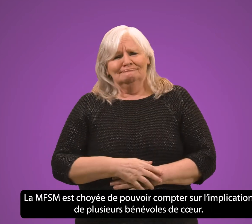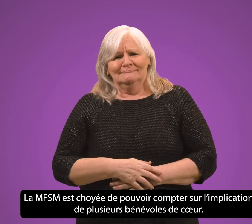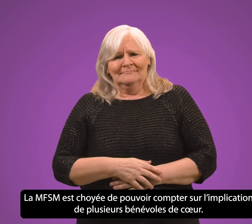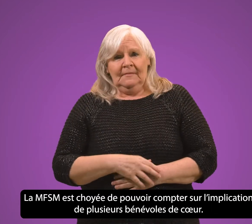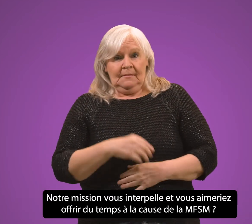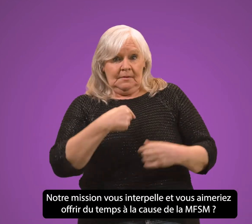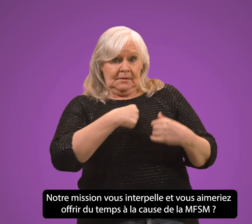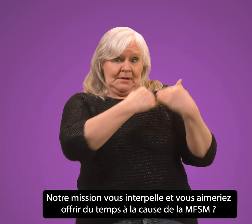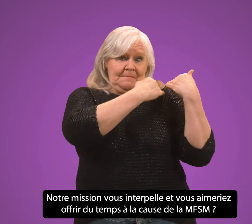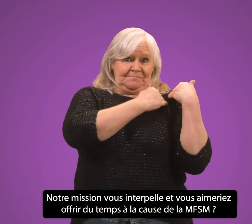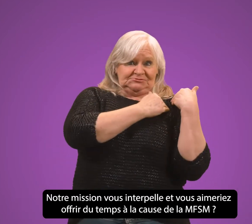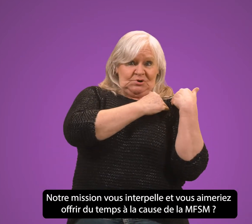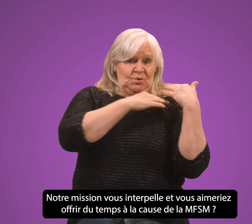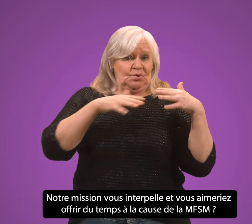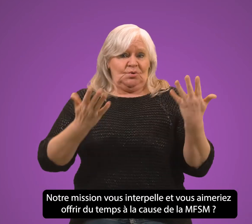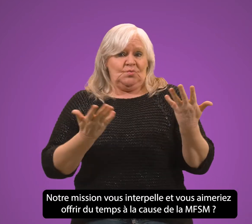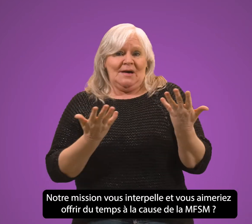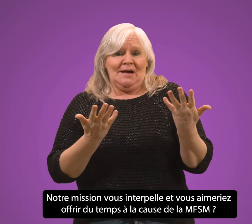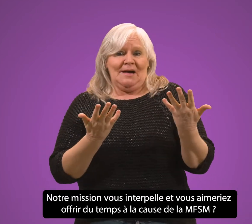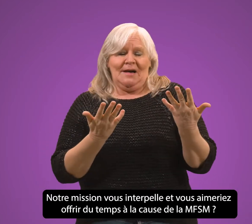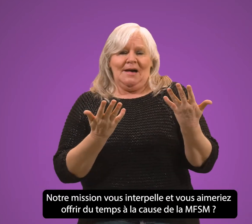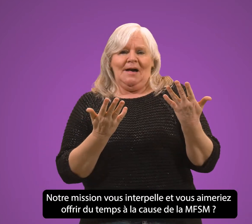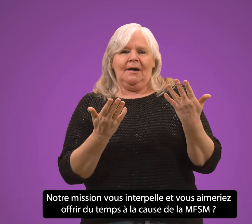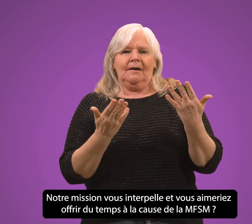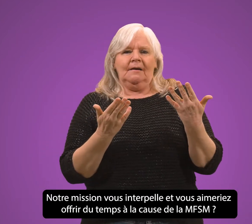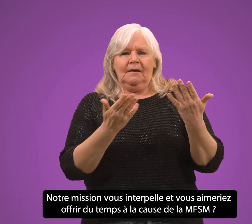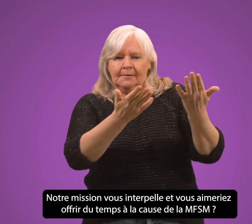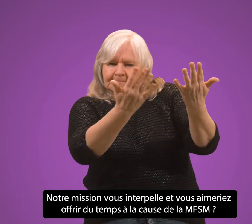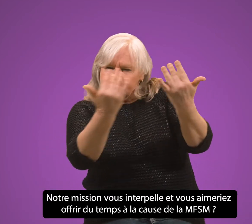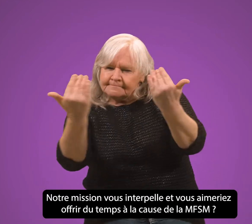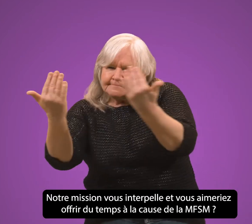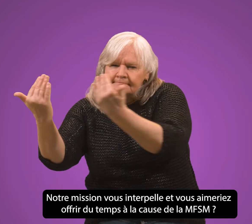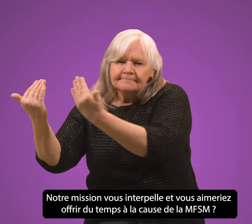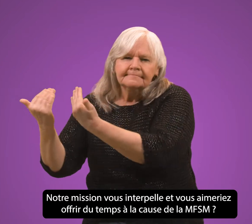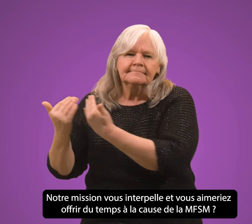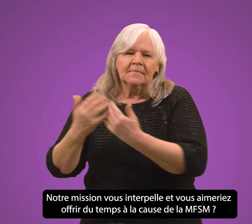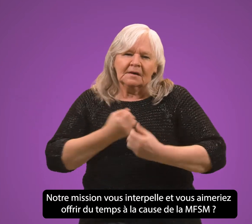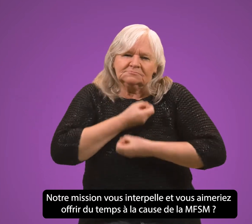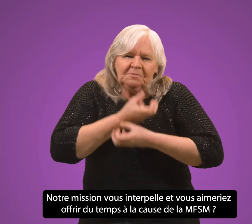Notre mission vous interpelle et vous aimeriez offrir du temps à la cause de la MFSM?